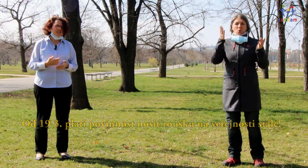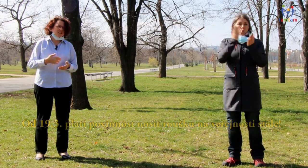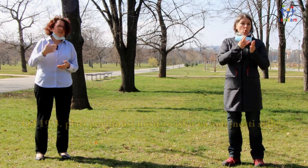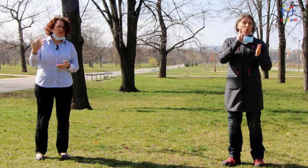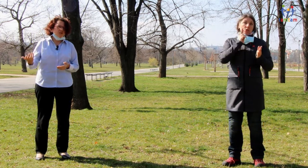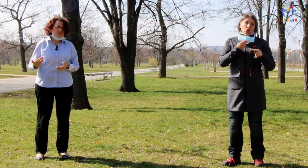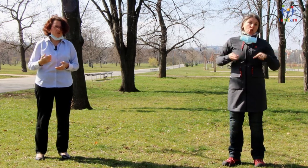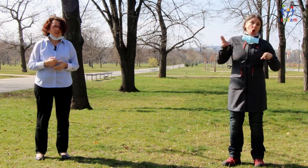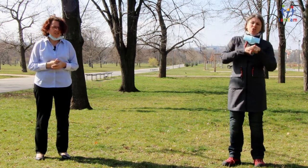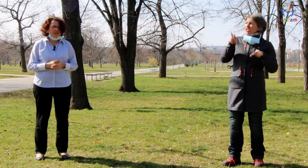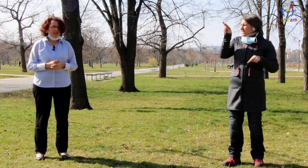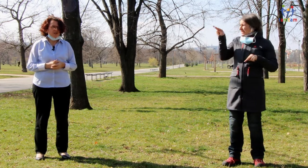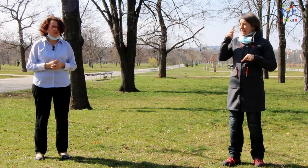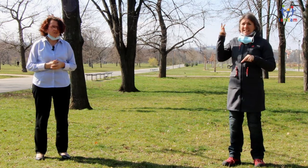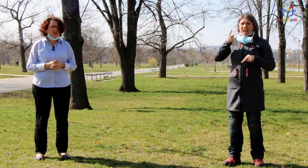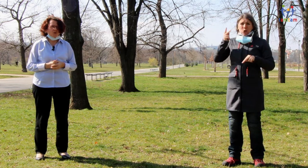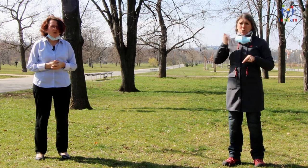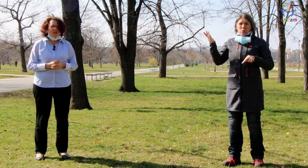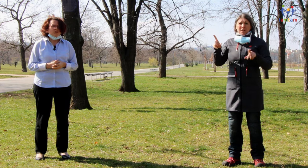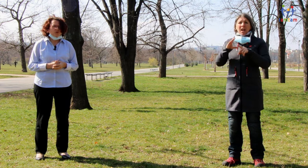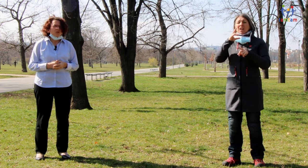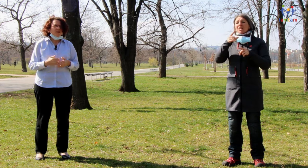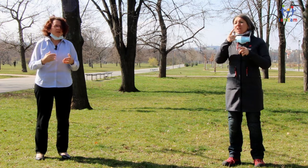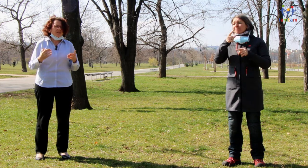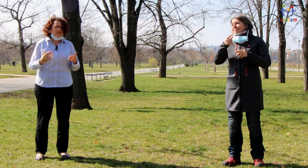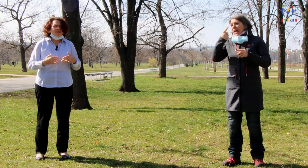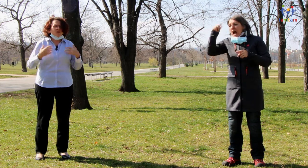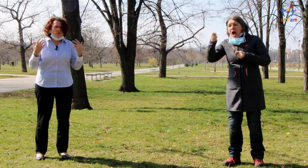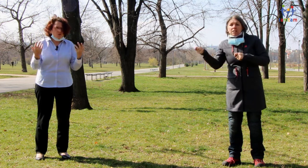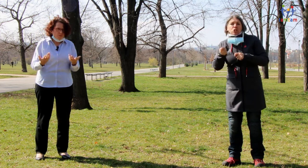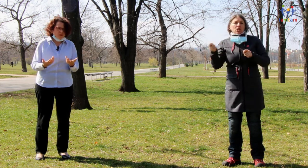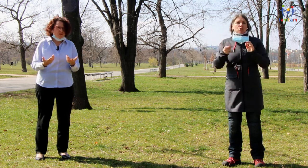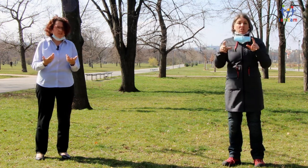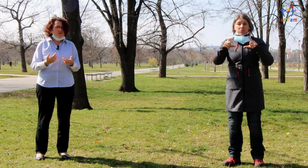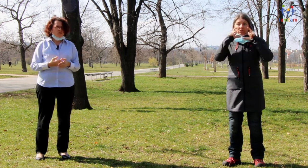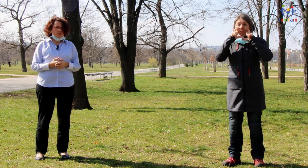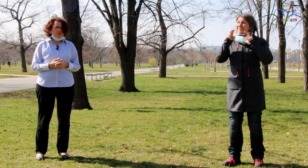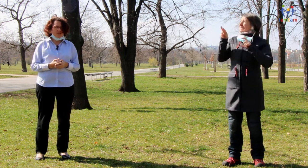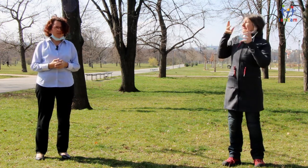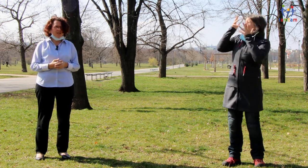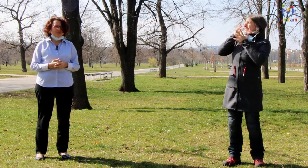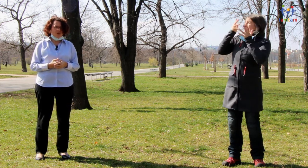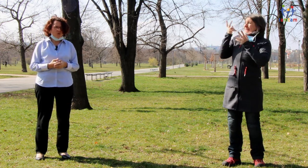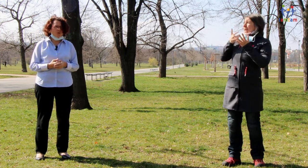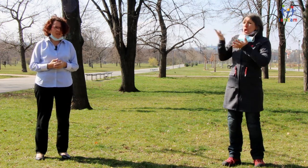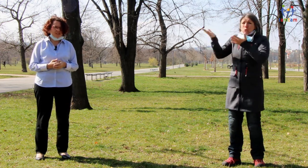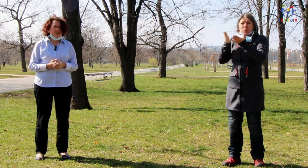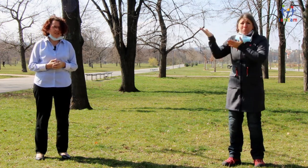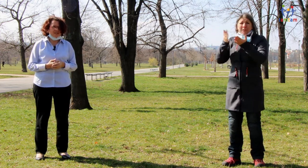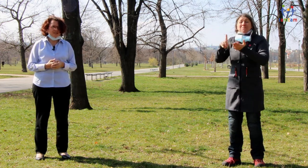stejně tak další složky záchraného systému, což komplikuje tu situaci komunikace s